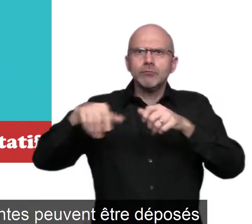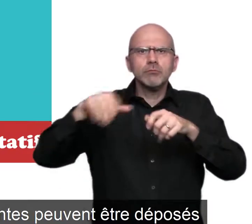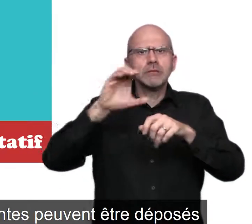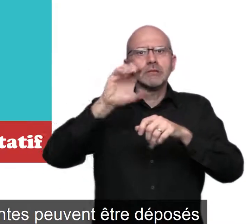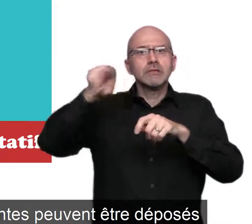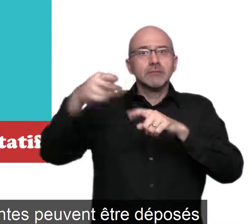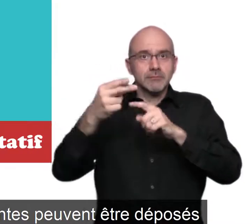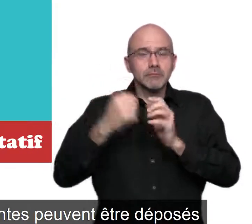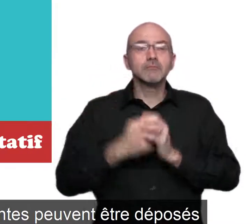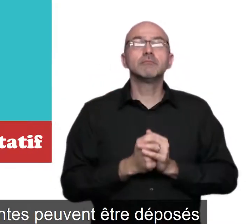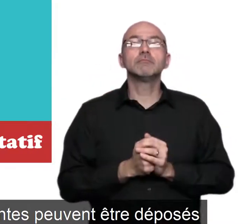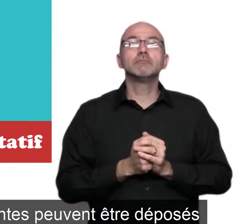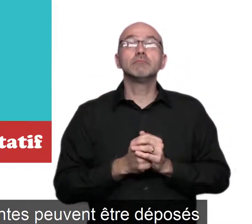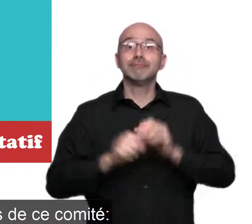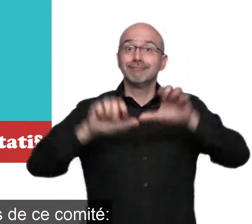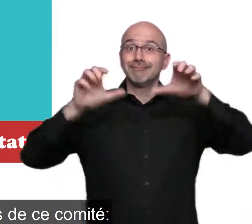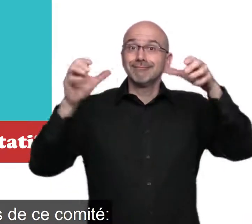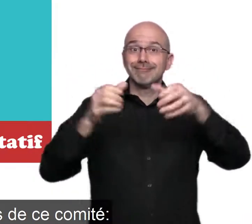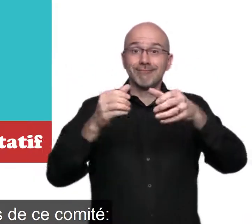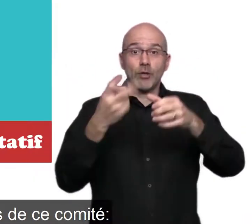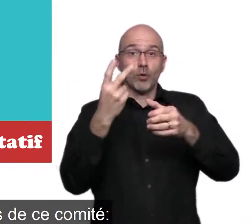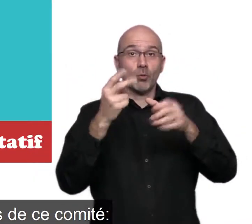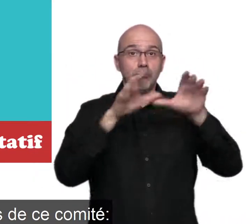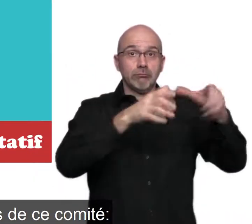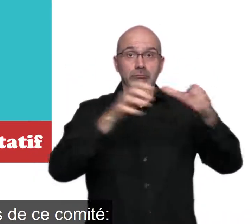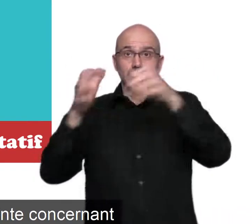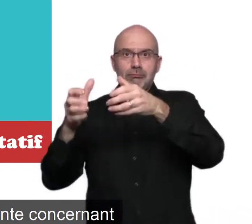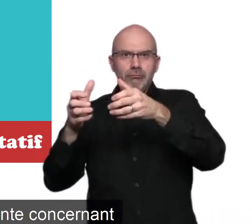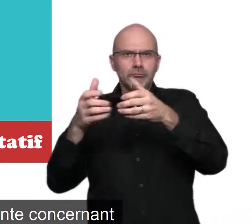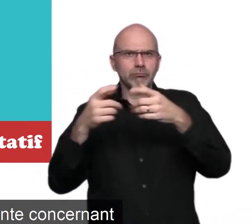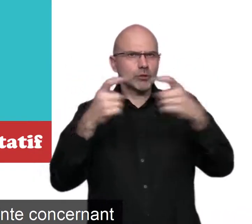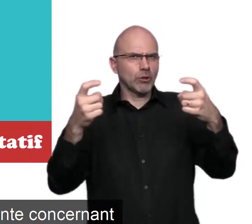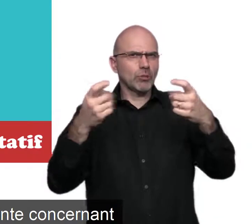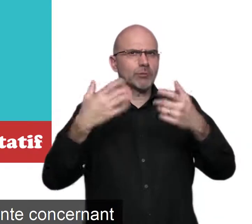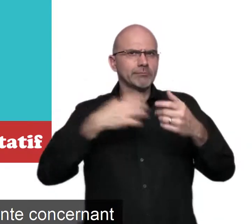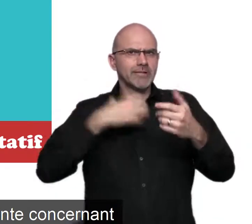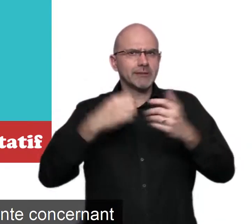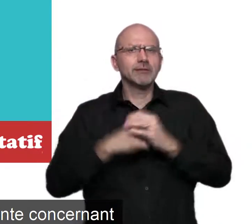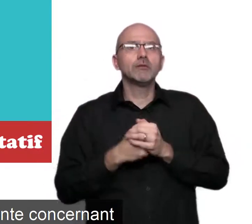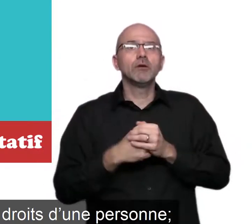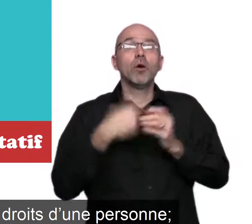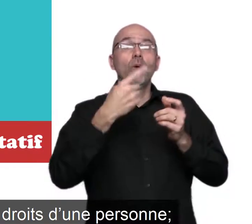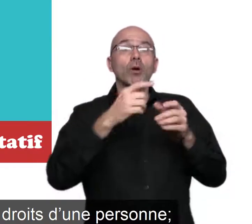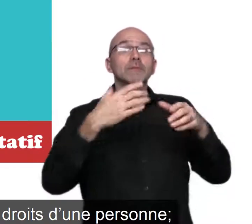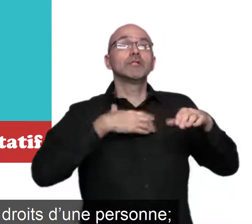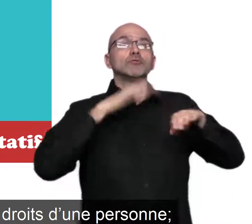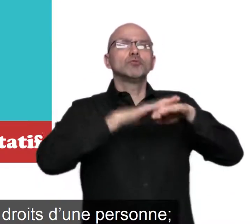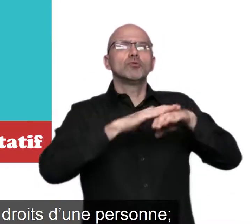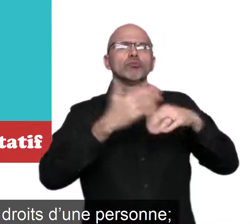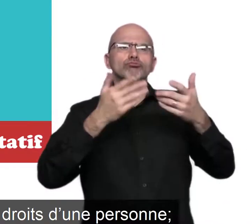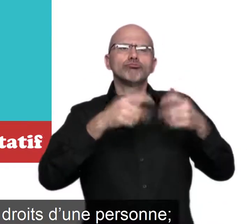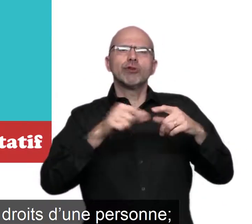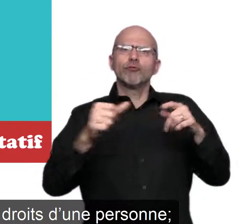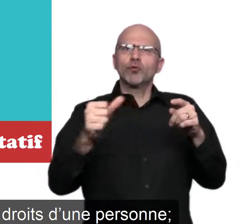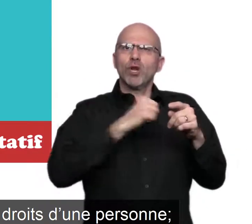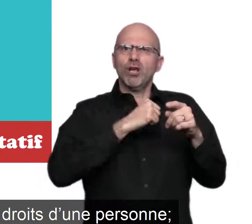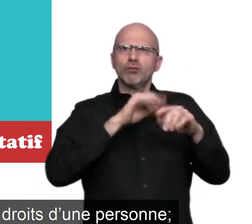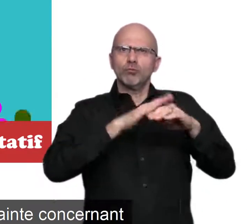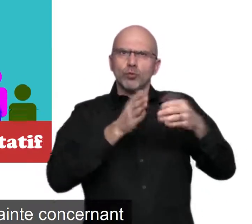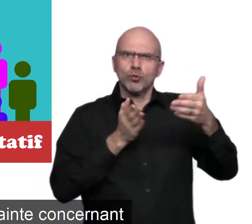plaintes peuvent être déposées auprès de sa communauté. Une plainte concernant la violation des droits d'une personne et